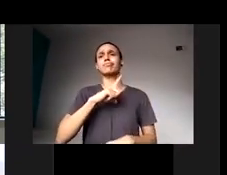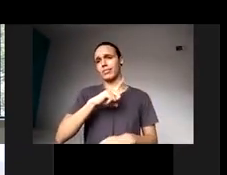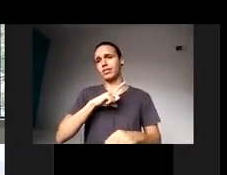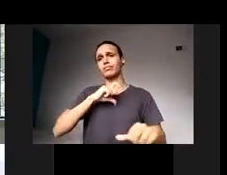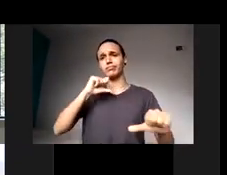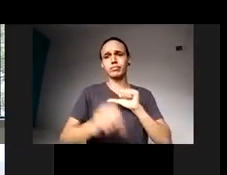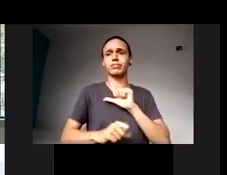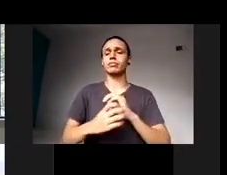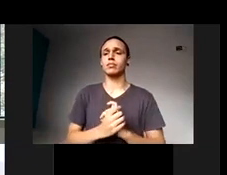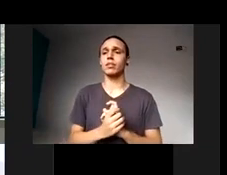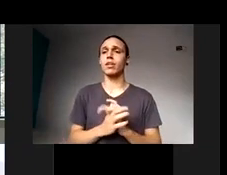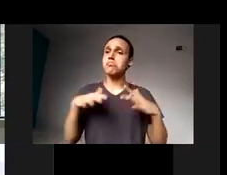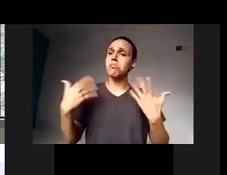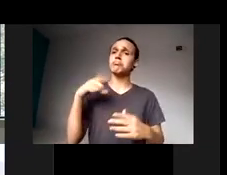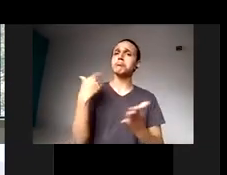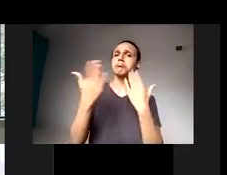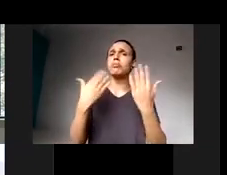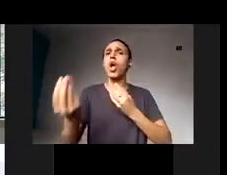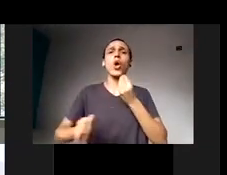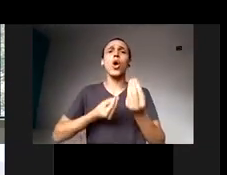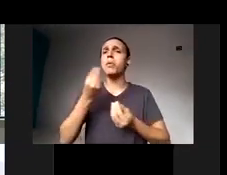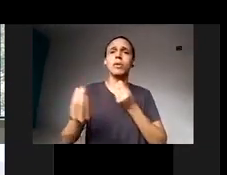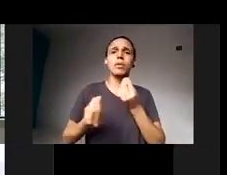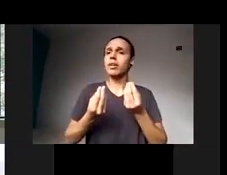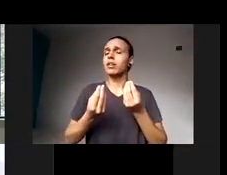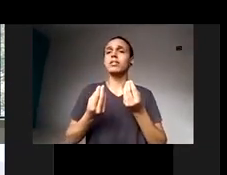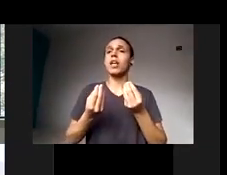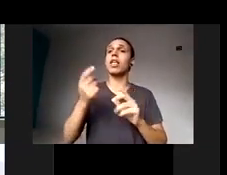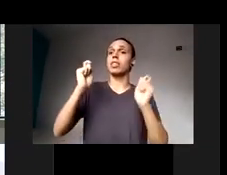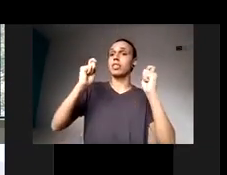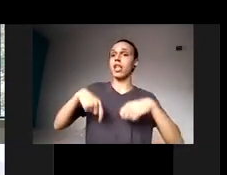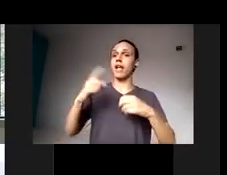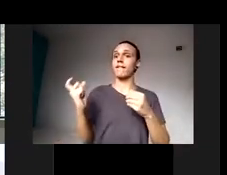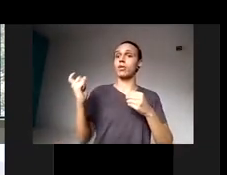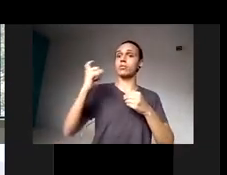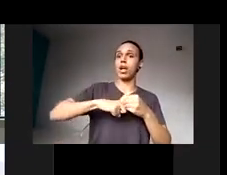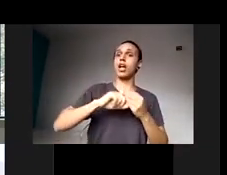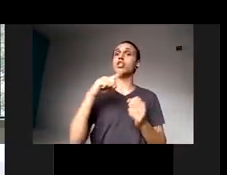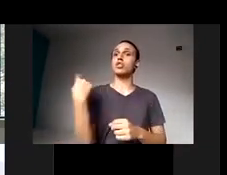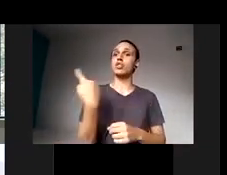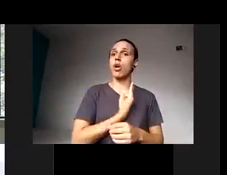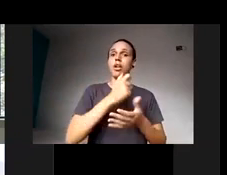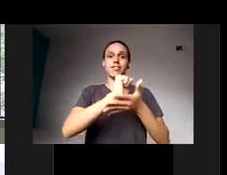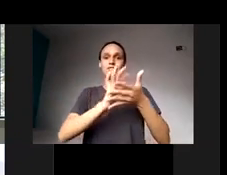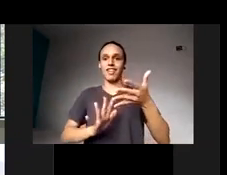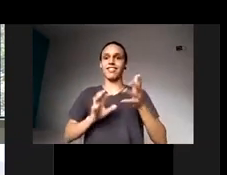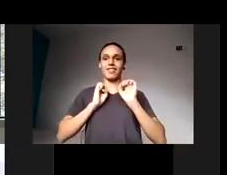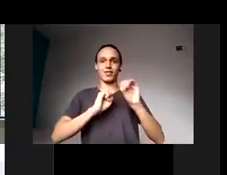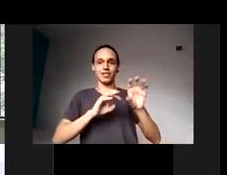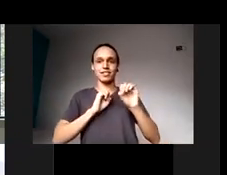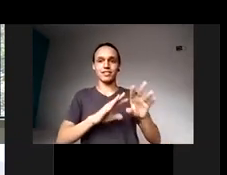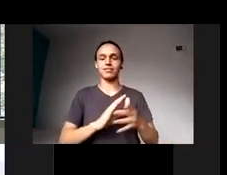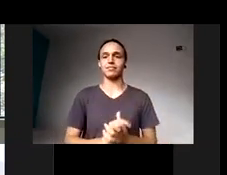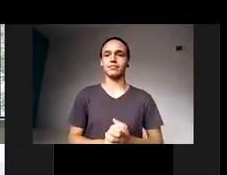discutindo, então, como faríamos para retomar as nossas atividades educacionais de uma forma mais plena, né,